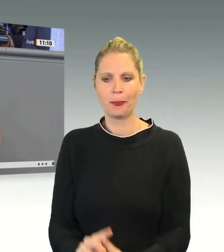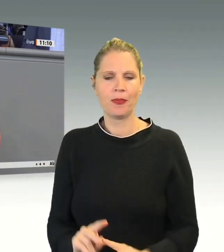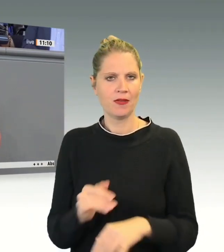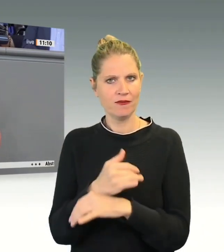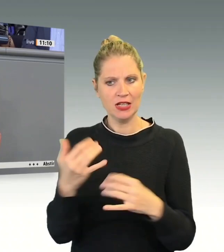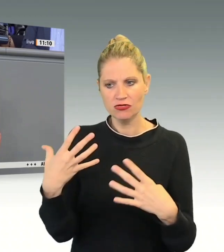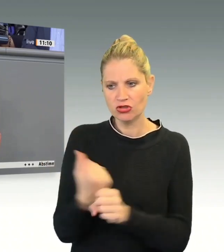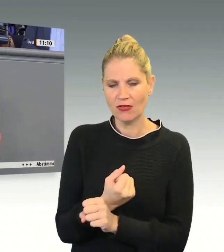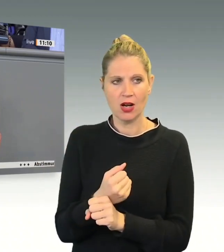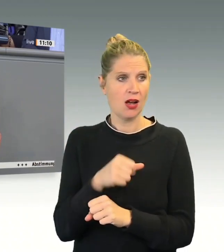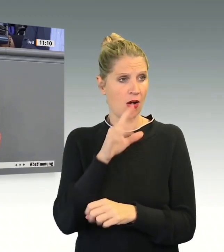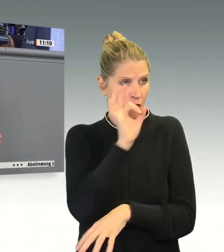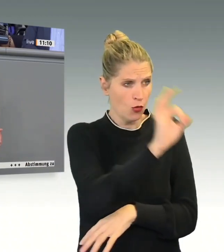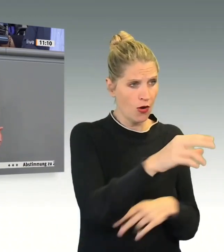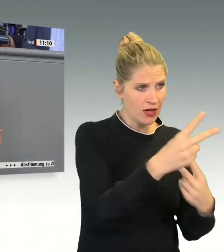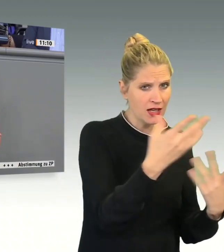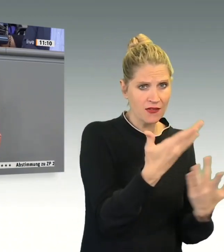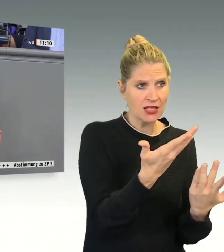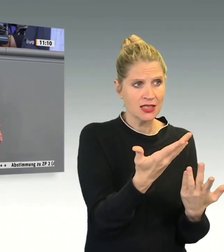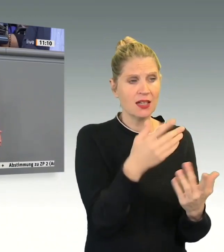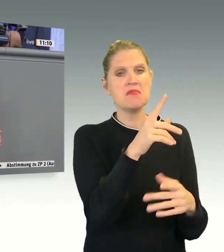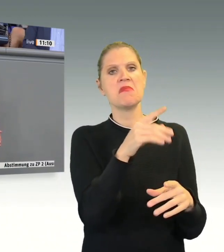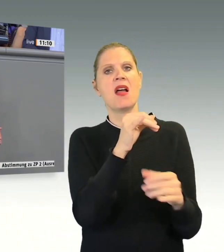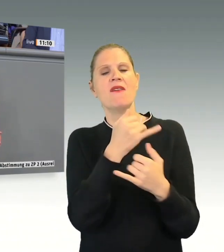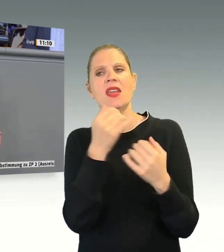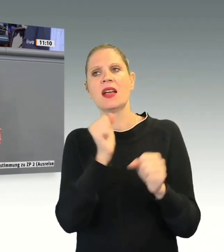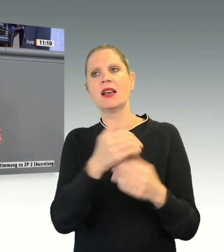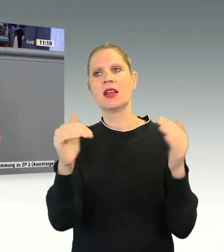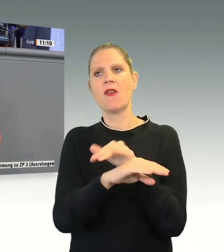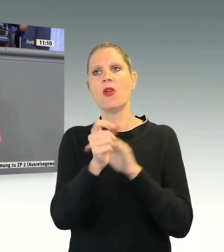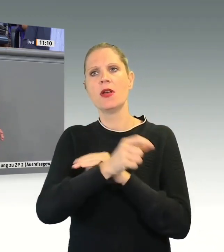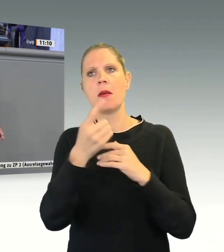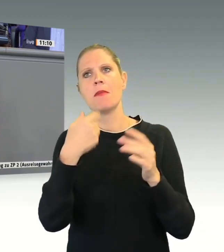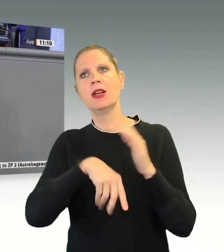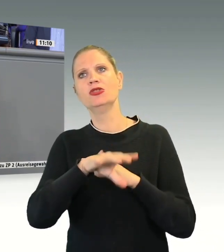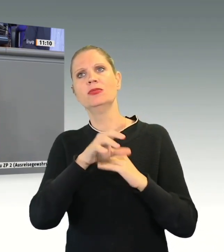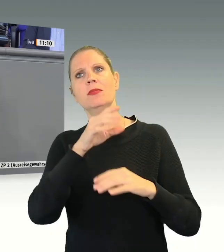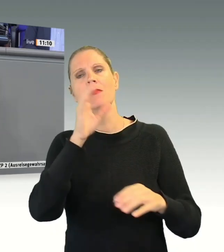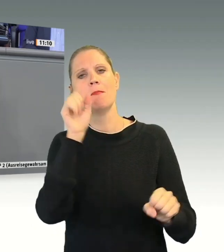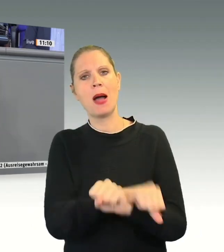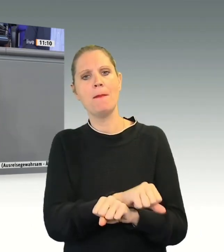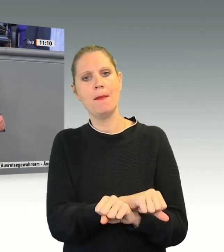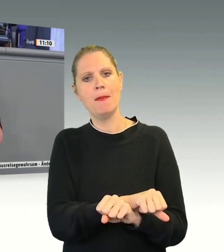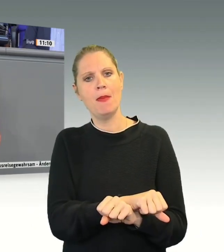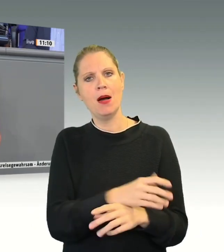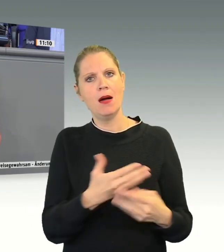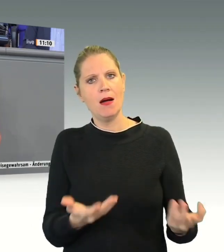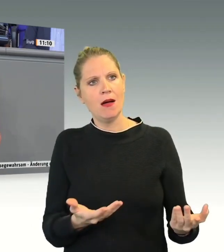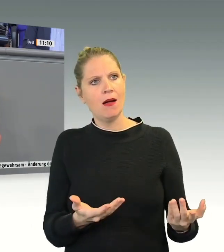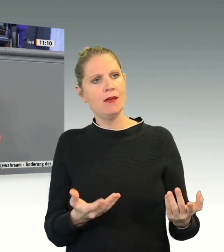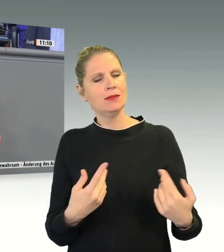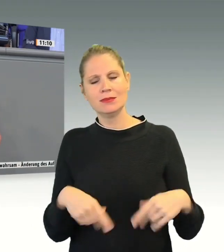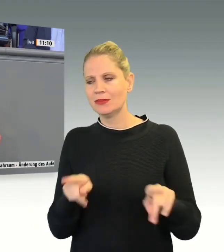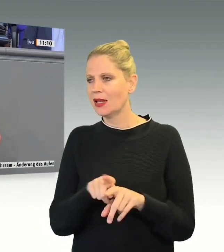Inhaftierung von Geflüchteten. Und damit setzen Sie genauso ein bewusstes und eindeutiges Signal wie Vize-Vorsitzender Jens Spahn, als er in der vergangenen Woche